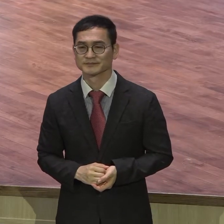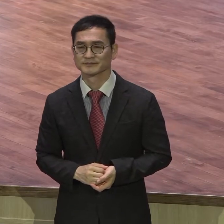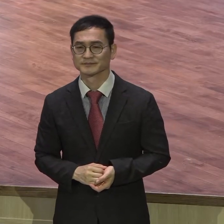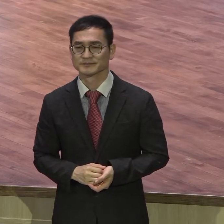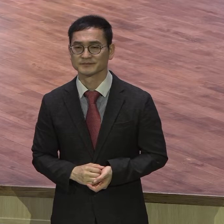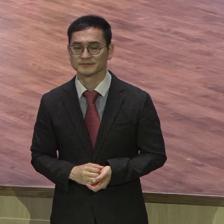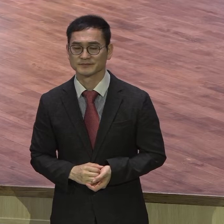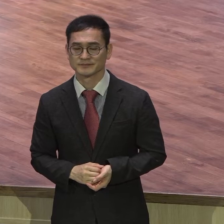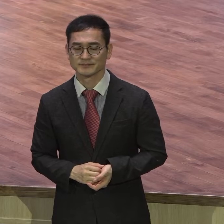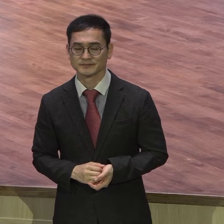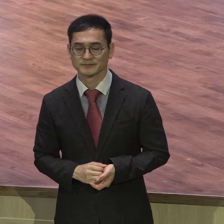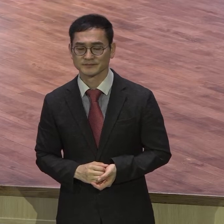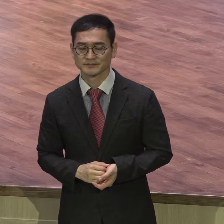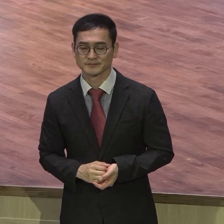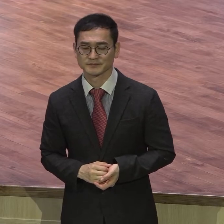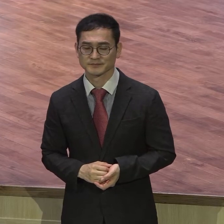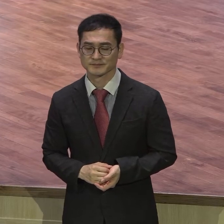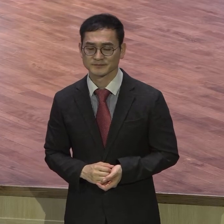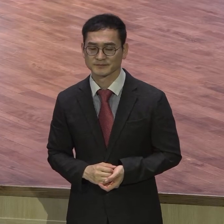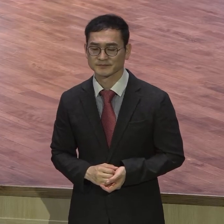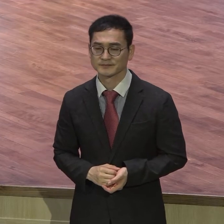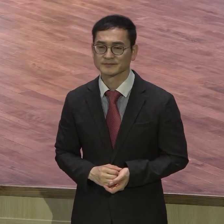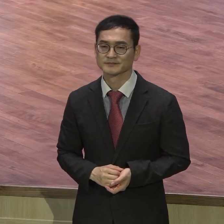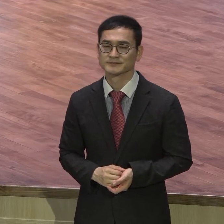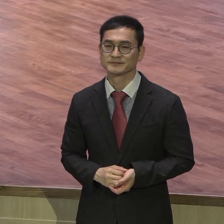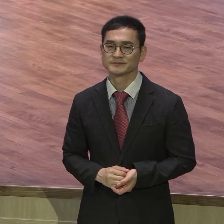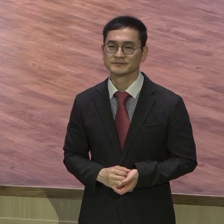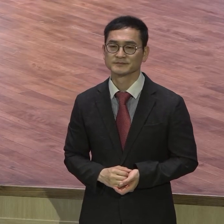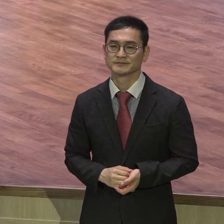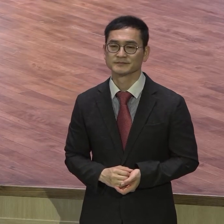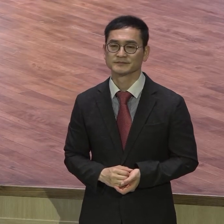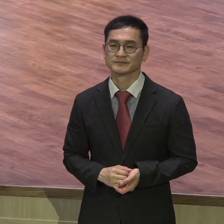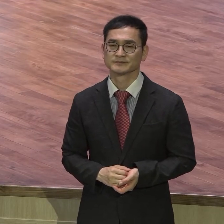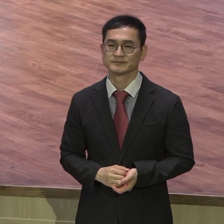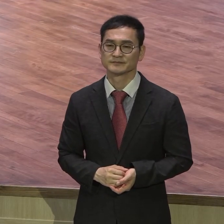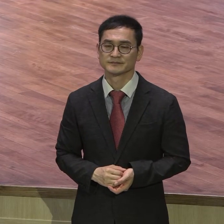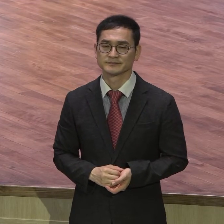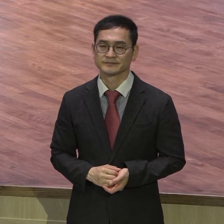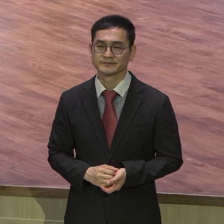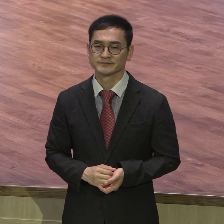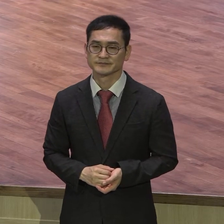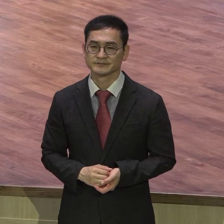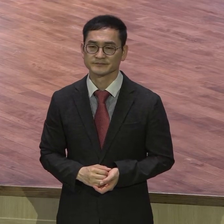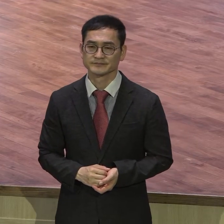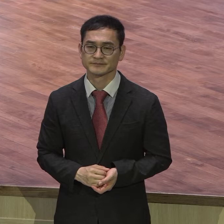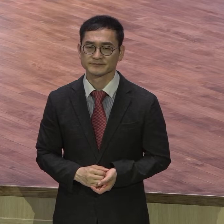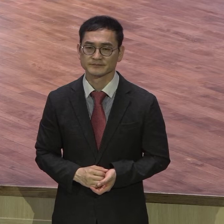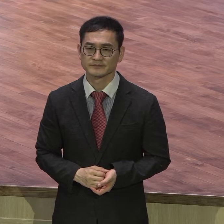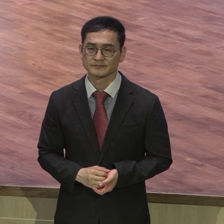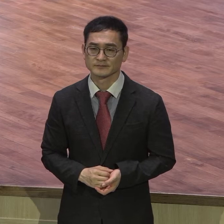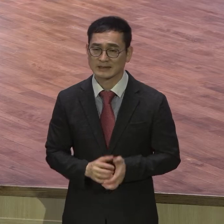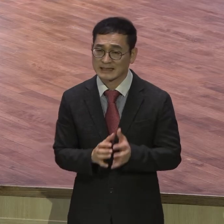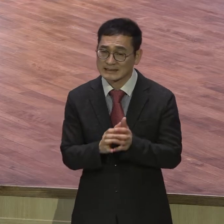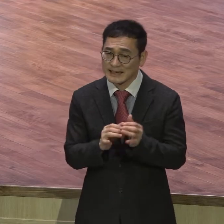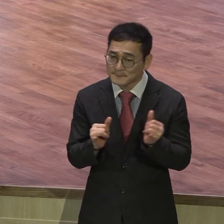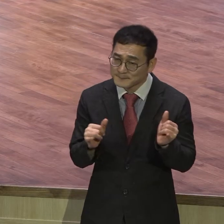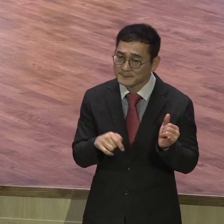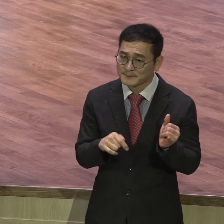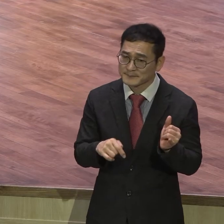그러니까 똑부러지게 남에게 정인된 그런 전도자가 될 수 없어요. 자꾸 인간적인 생각이 들게 만드는